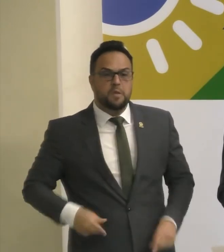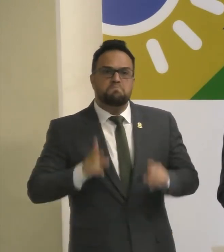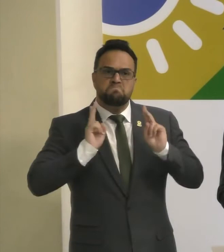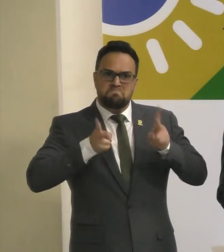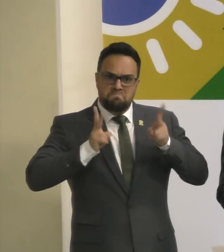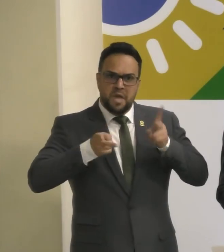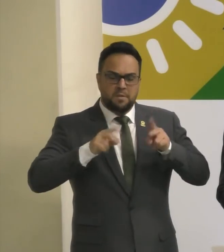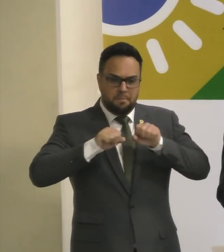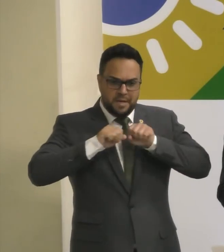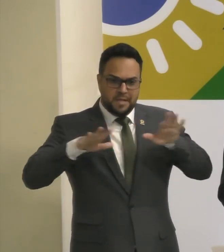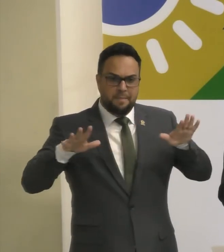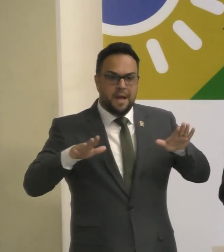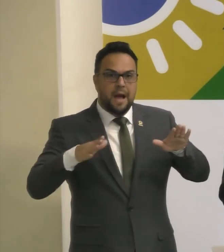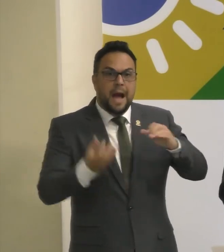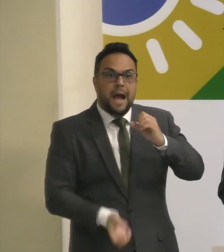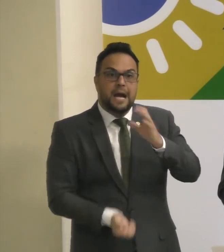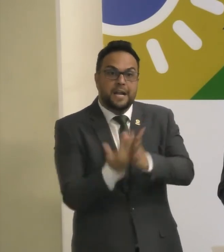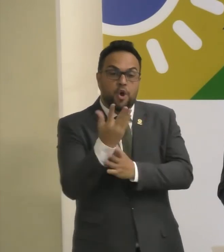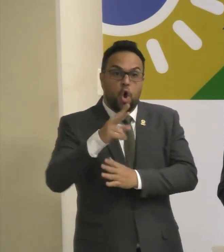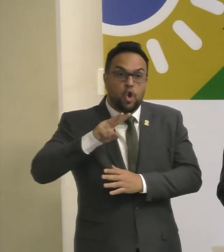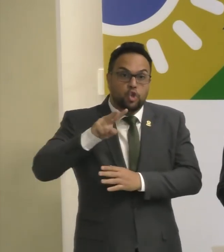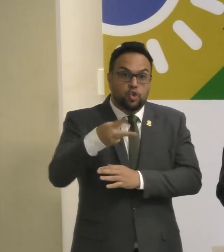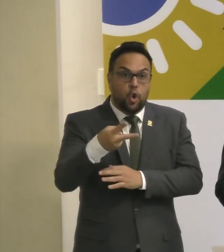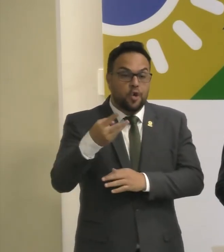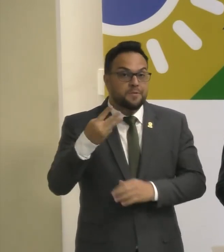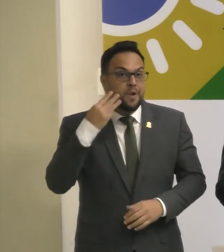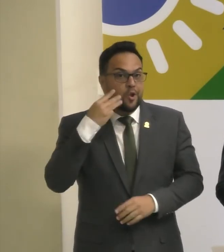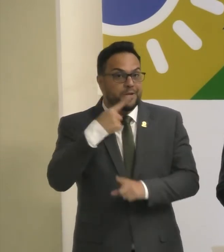2,5 milhões de empregos. Isso é trabalho